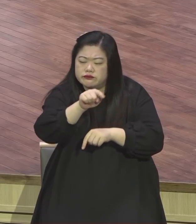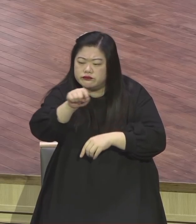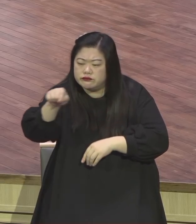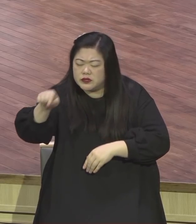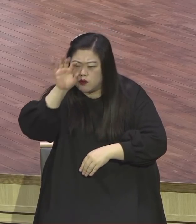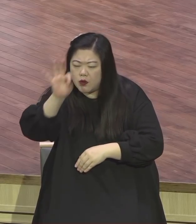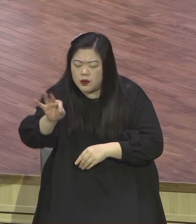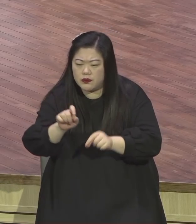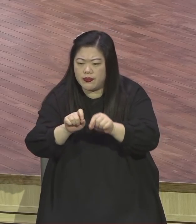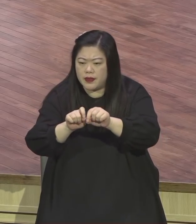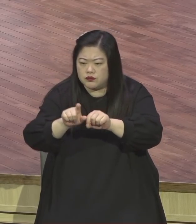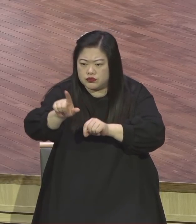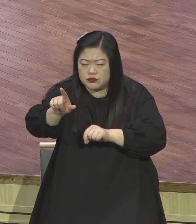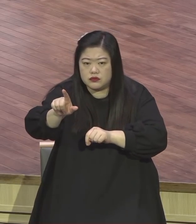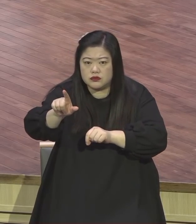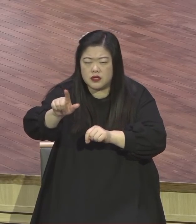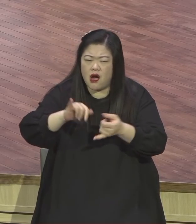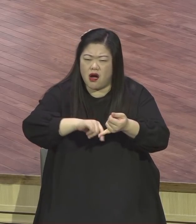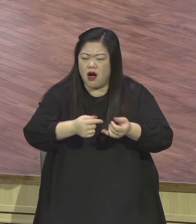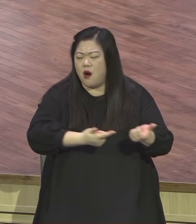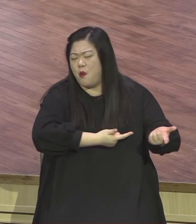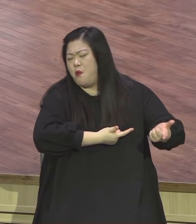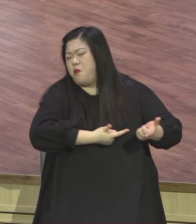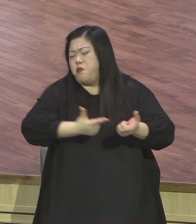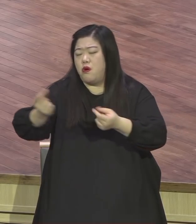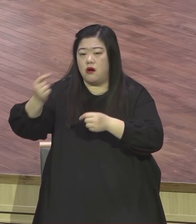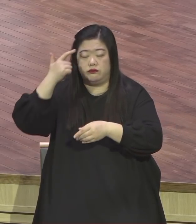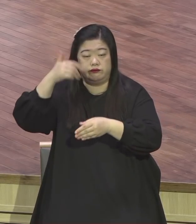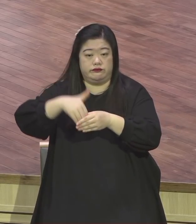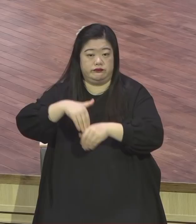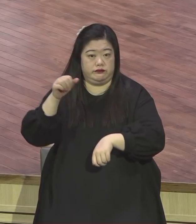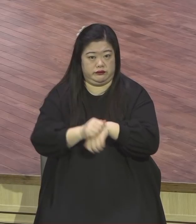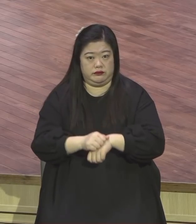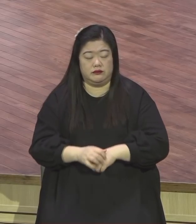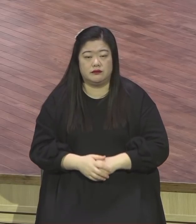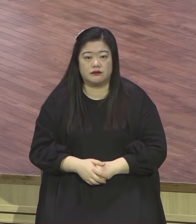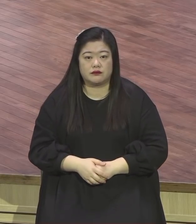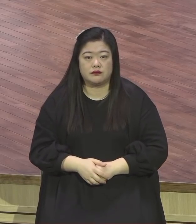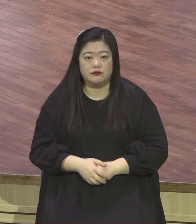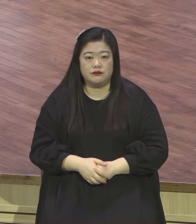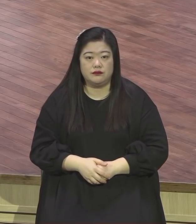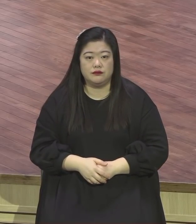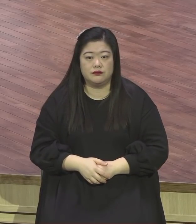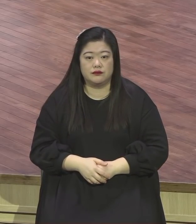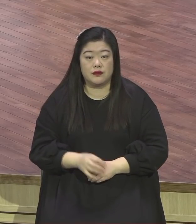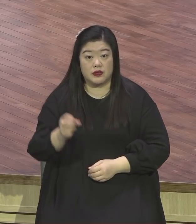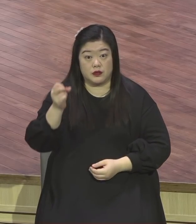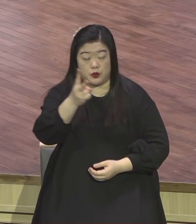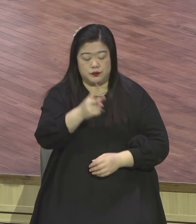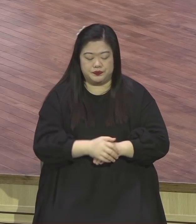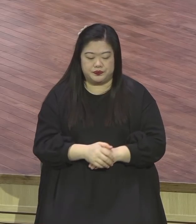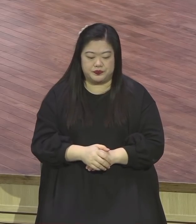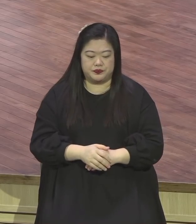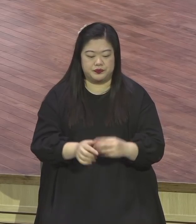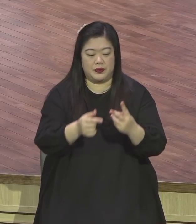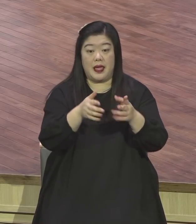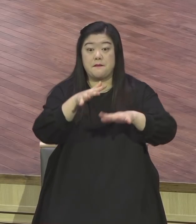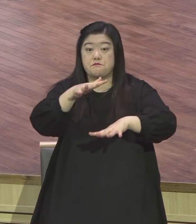이런 뿐이 되는 사람 세 번째로 결실을 하는데 걸림돌 되는 것이 뭐라 그러세요 가시떨기와 같은